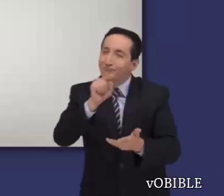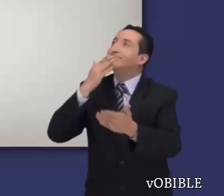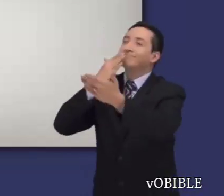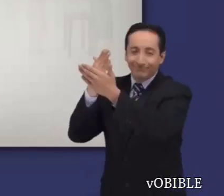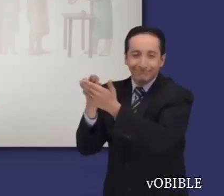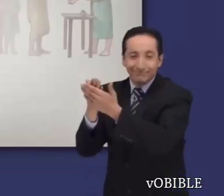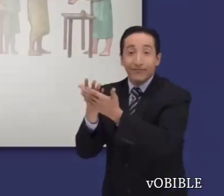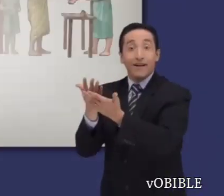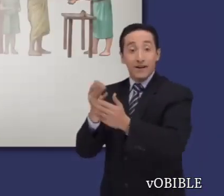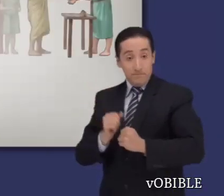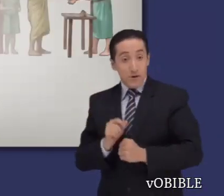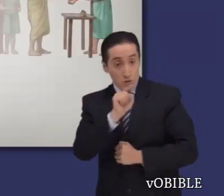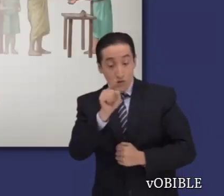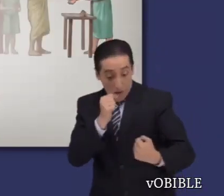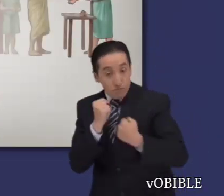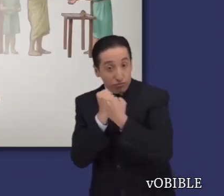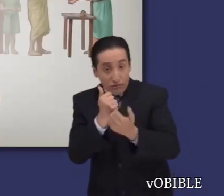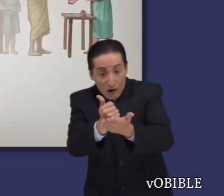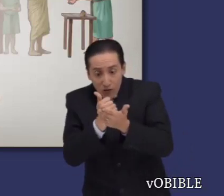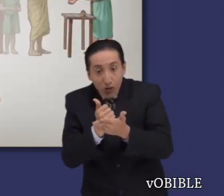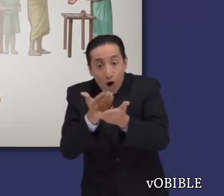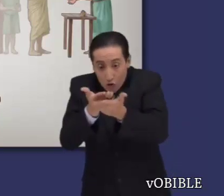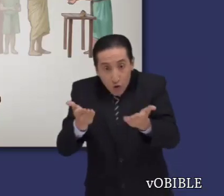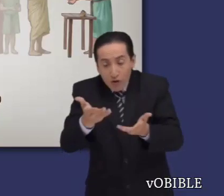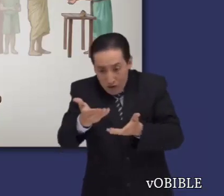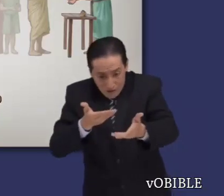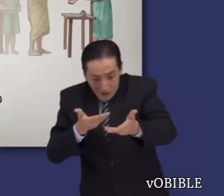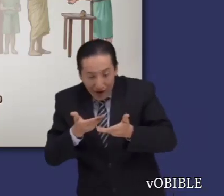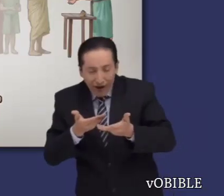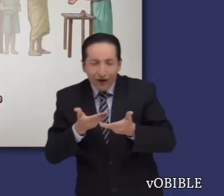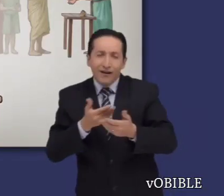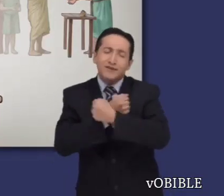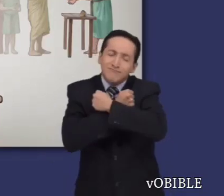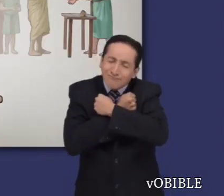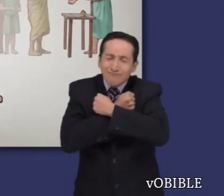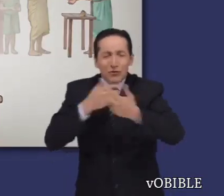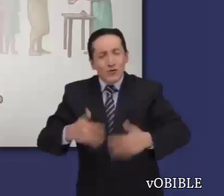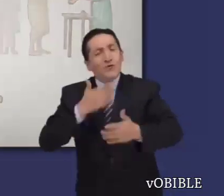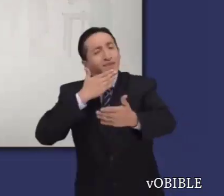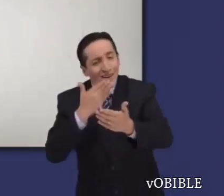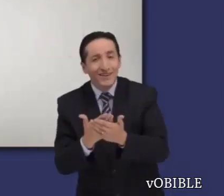Pablo también da las gracias a la congregación por cubrir sus necesidades con tanta generosidad.